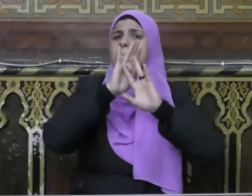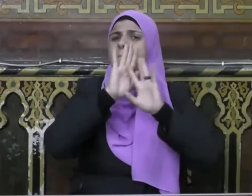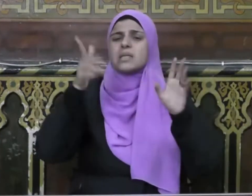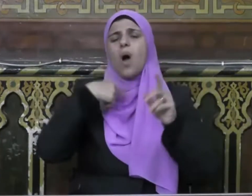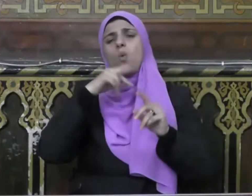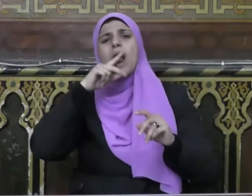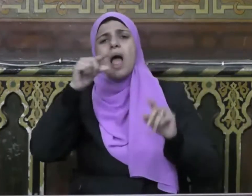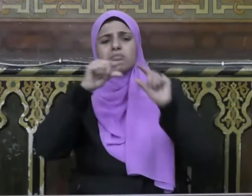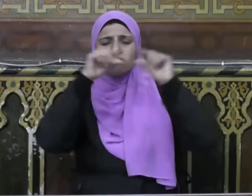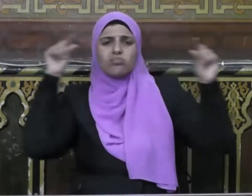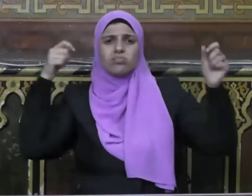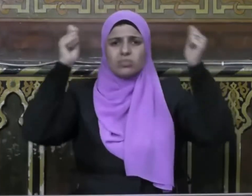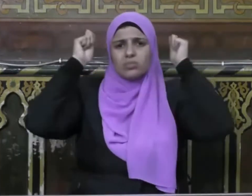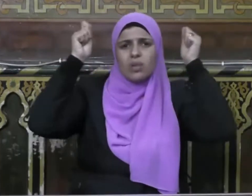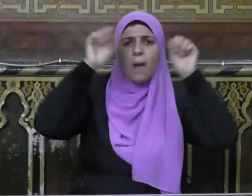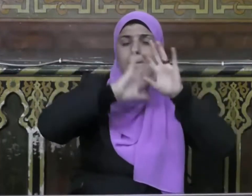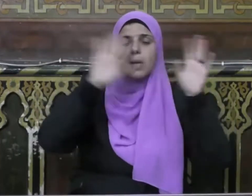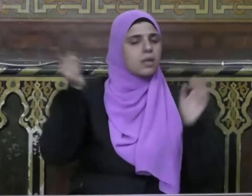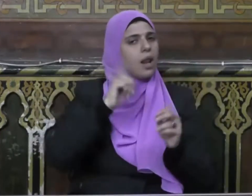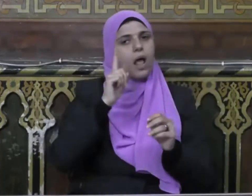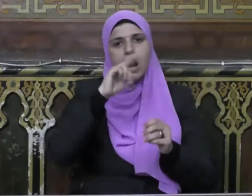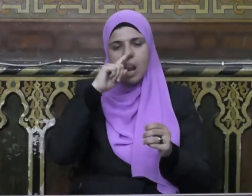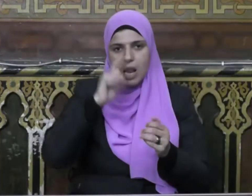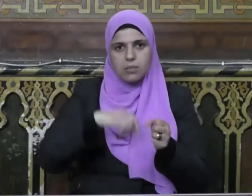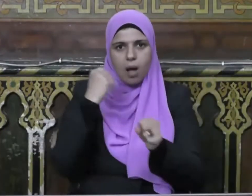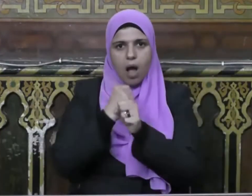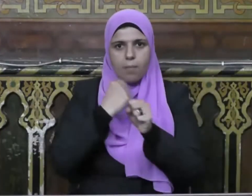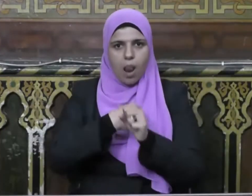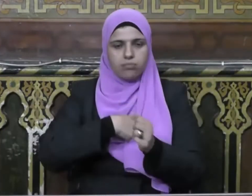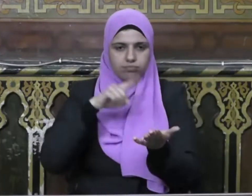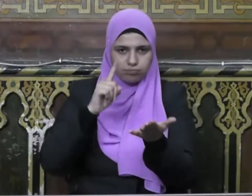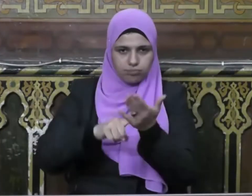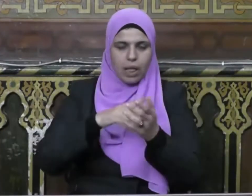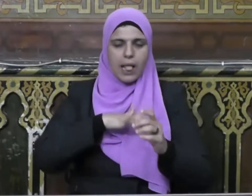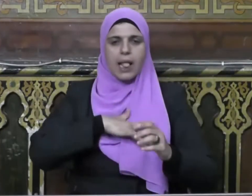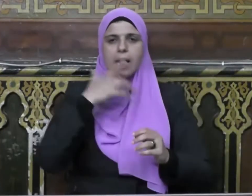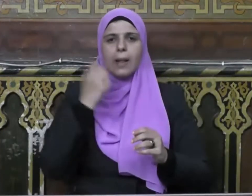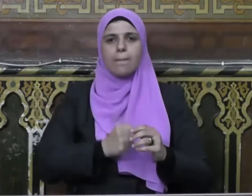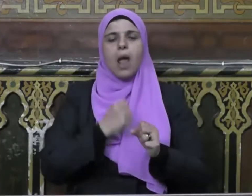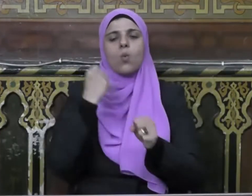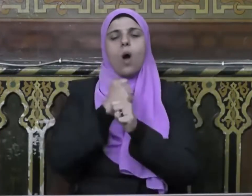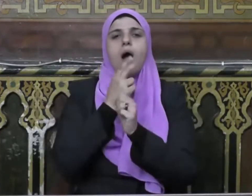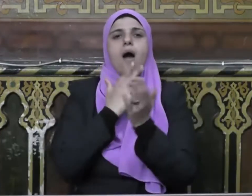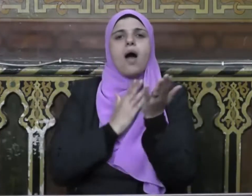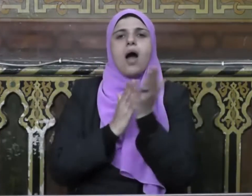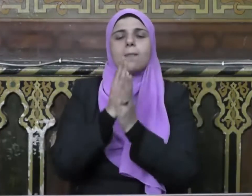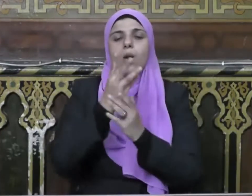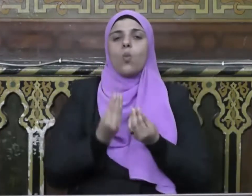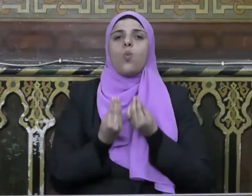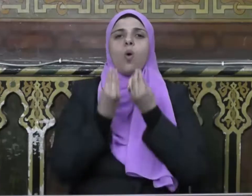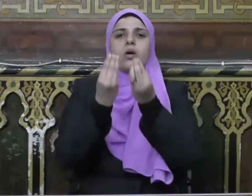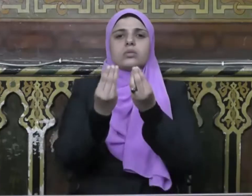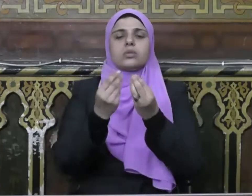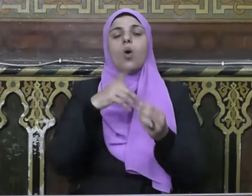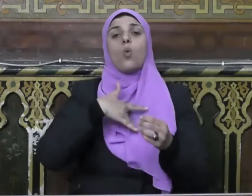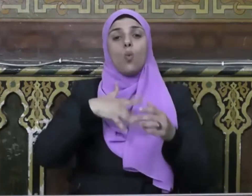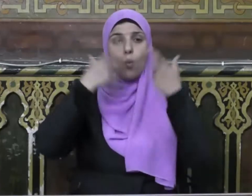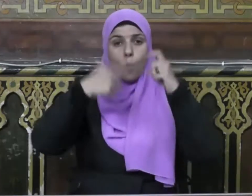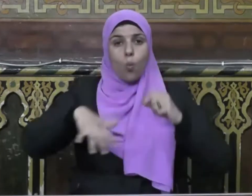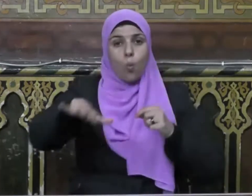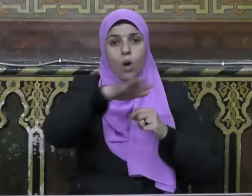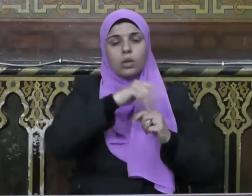ترفع أو عبارات تردد إنما الوطنية إيمان وسلوك وعطاء